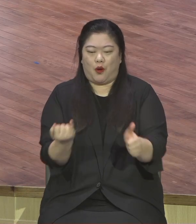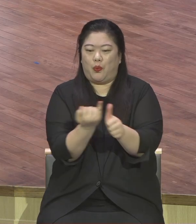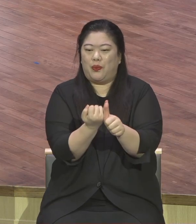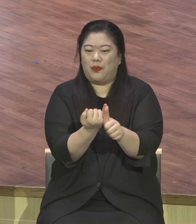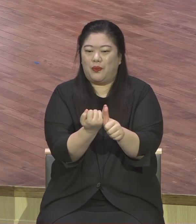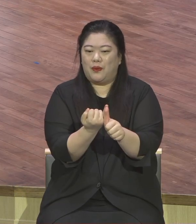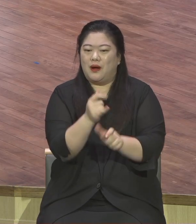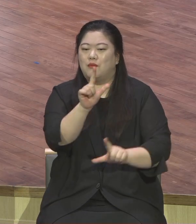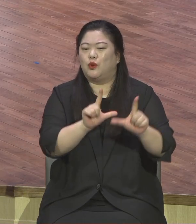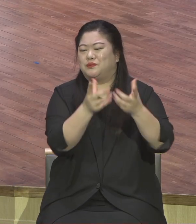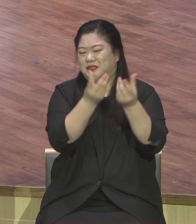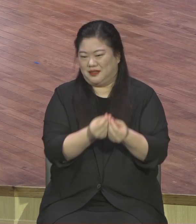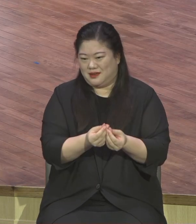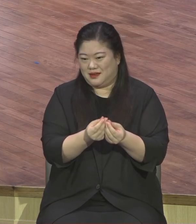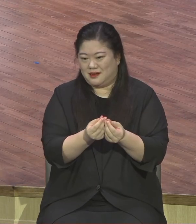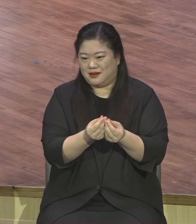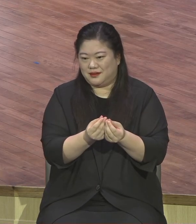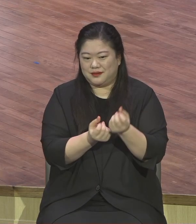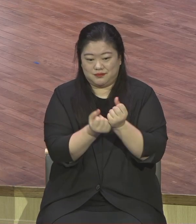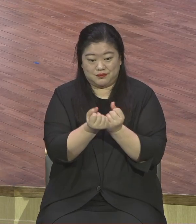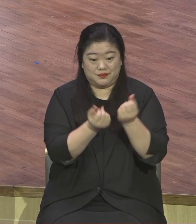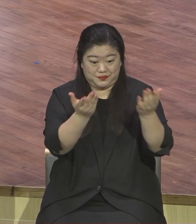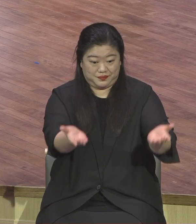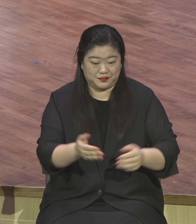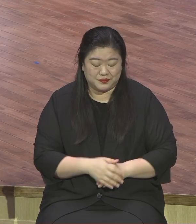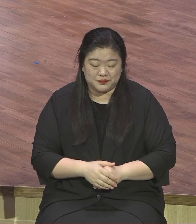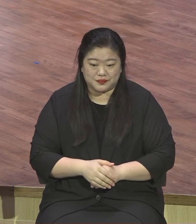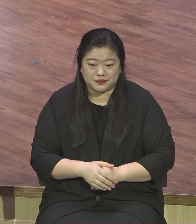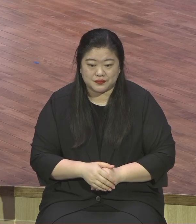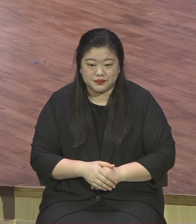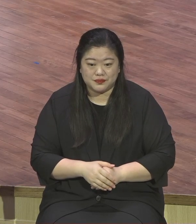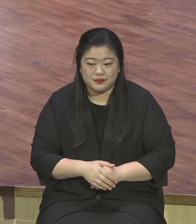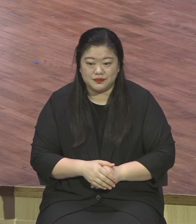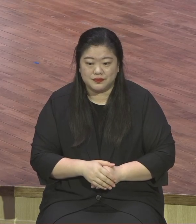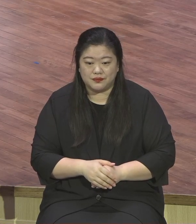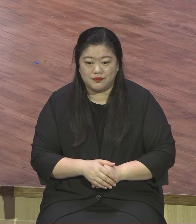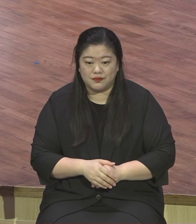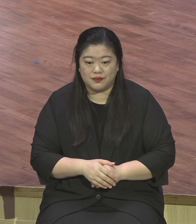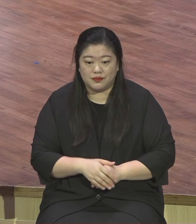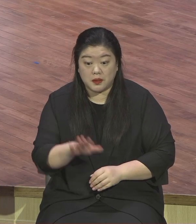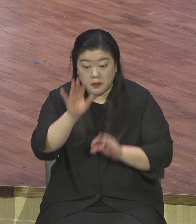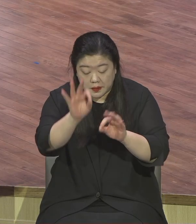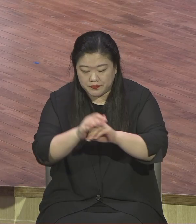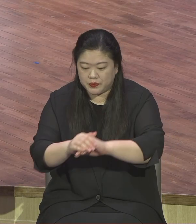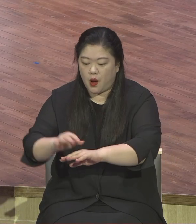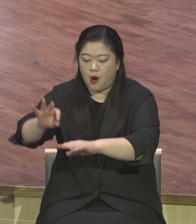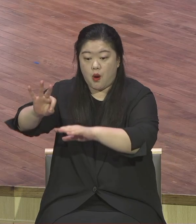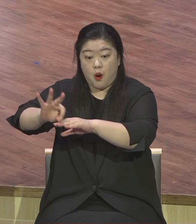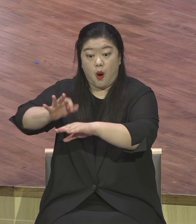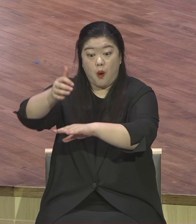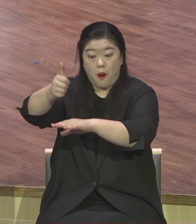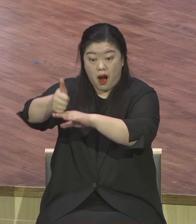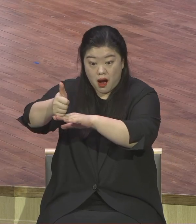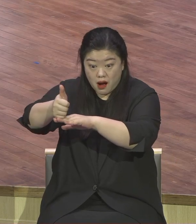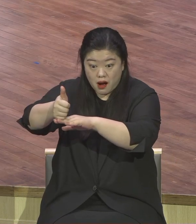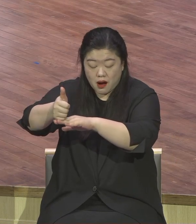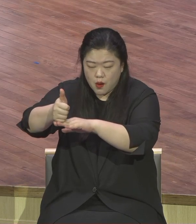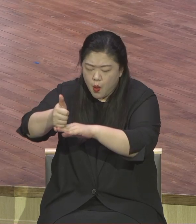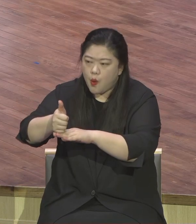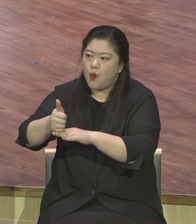그렇게 설명했어요. 세상에서 임금님의 집에서 혼인잔치하는